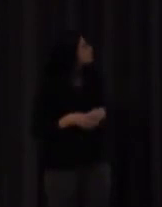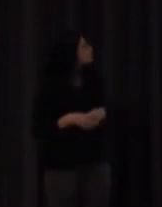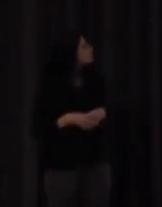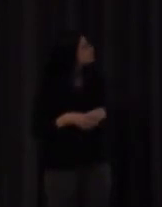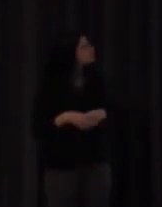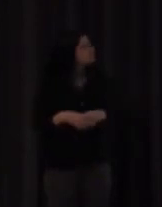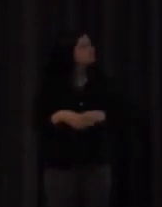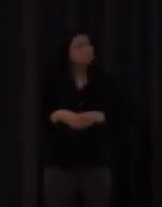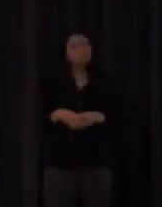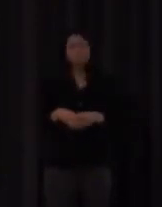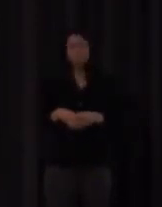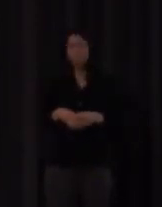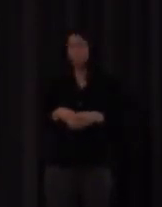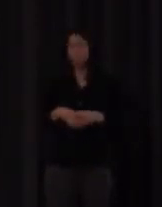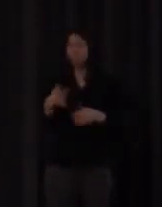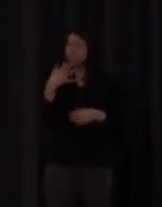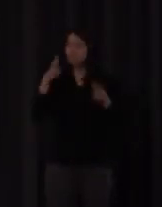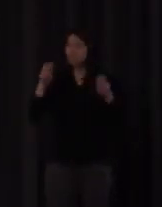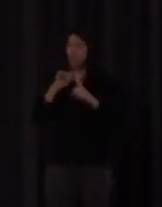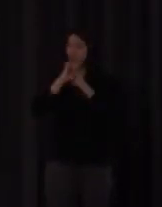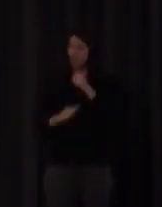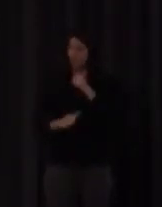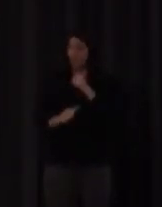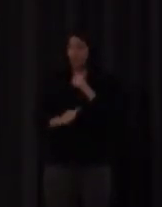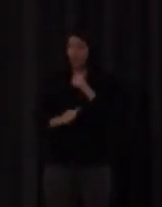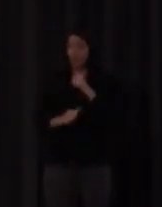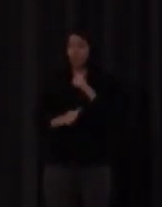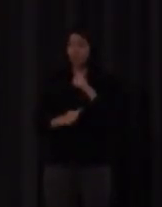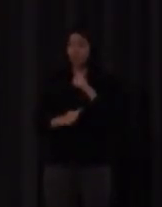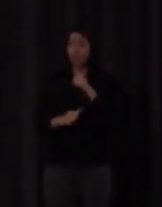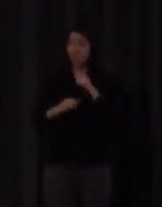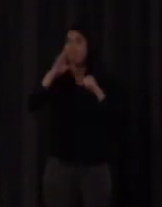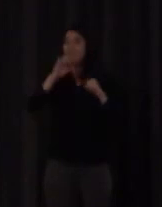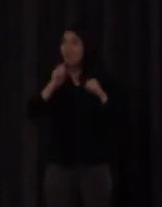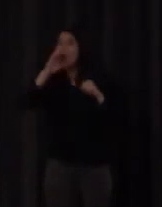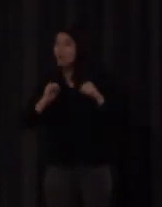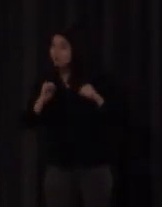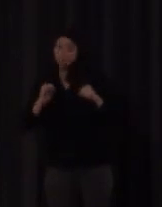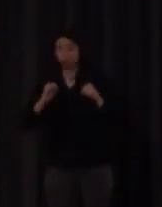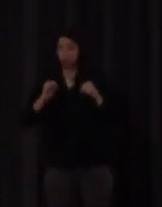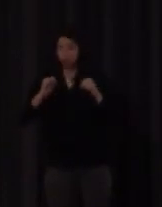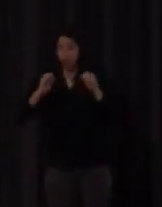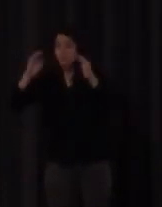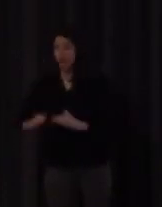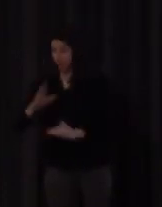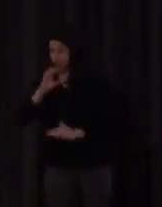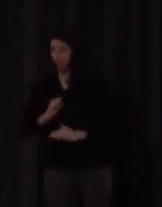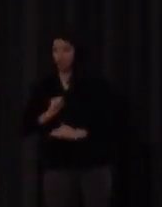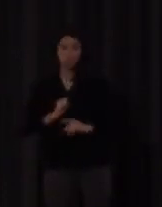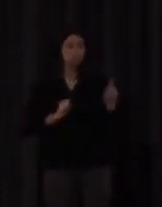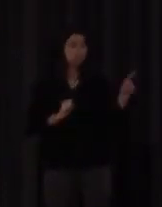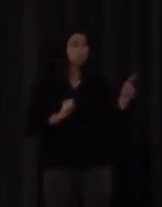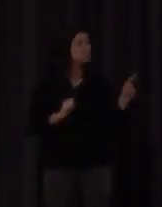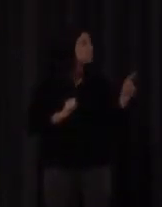hay un índice de error menor comparando con una propuesta también publicada por la gente del